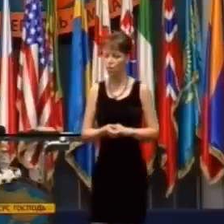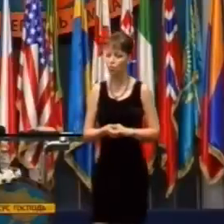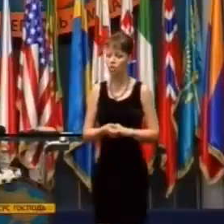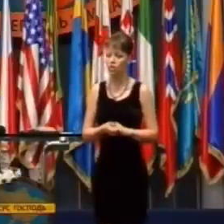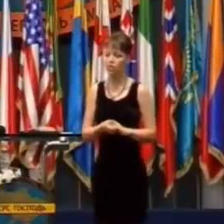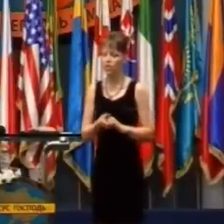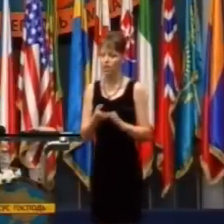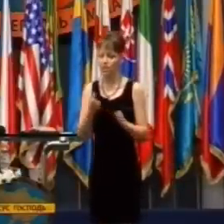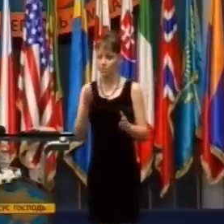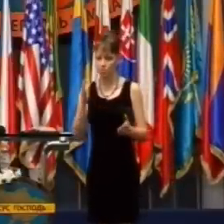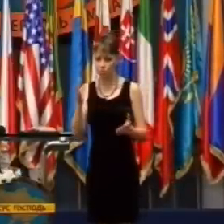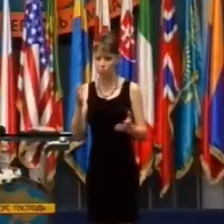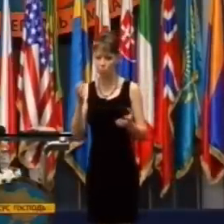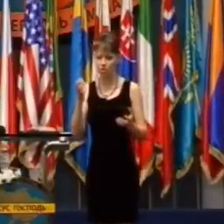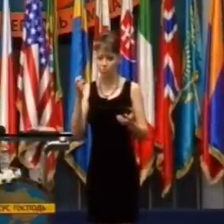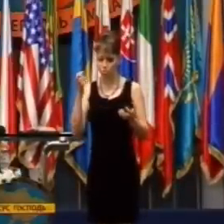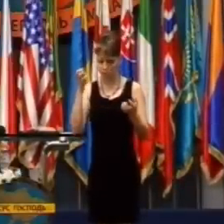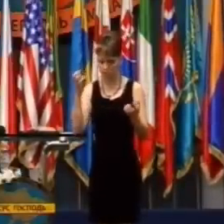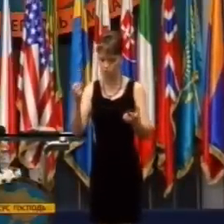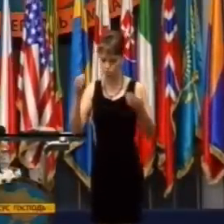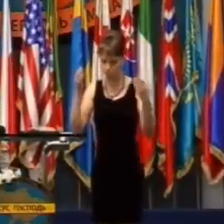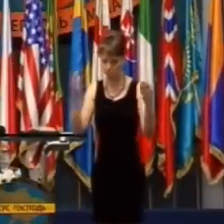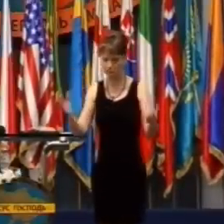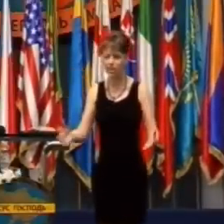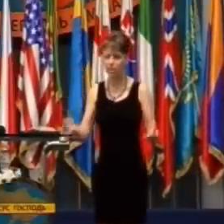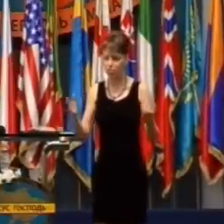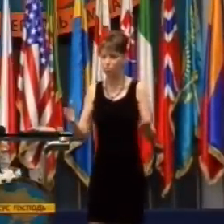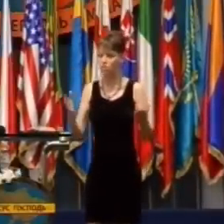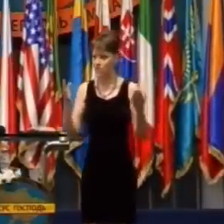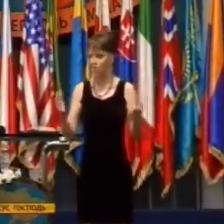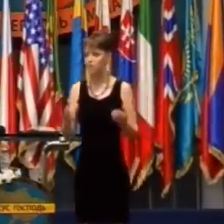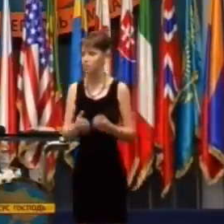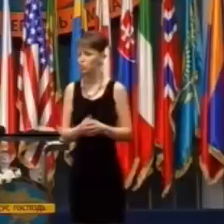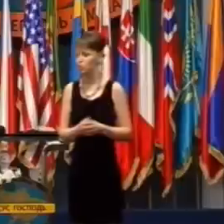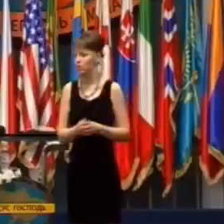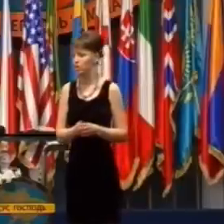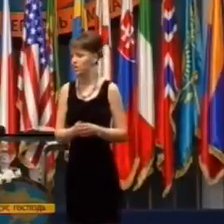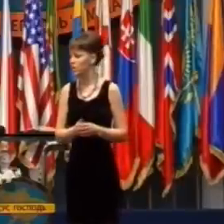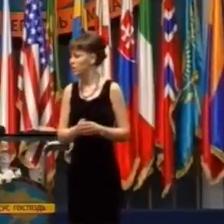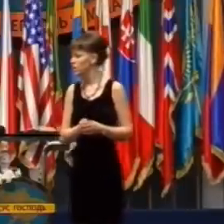Toto sa stalo v deň, kedy Ježiš bol vzkriesený z mŕtvych.